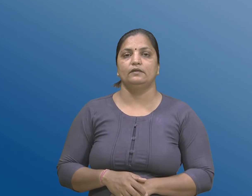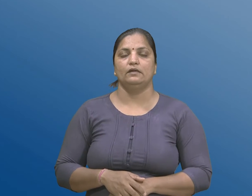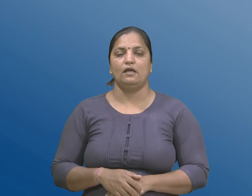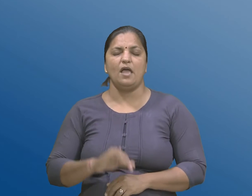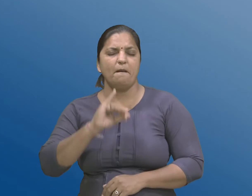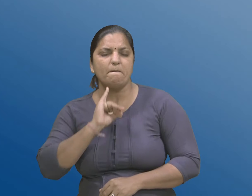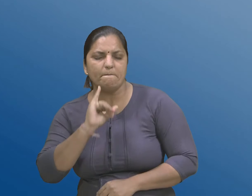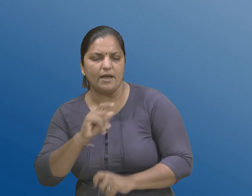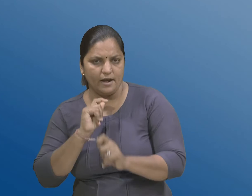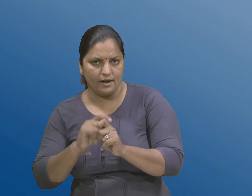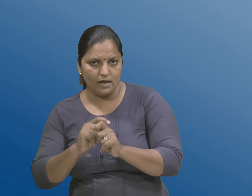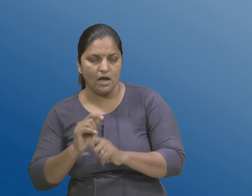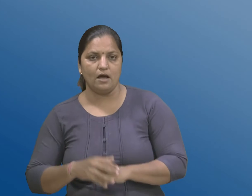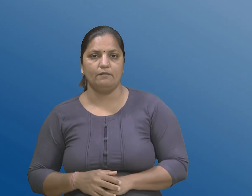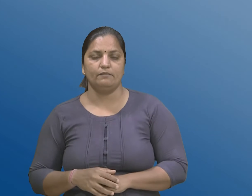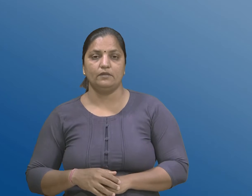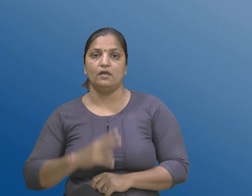दगाथी मिलवेचे